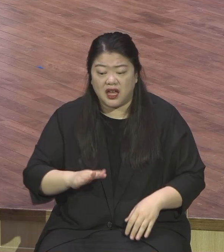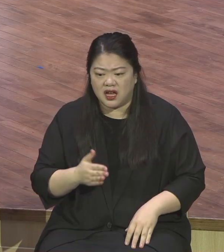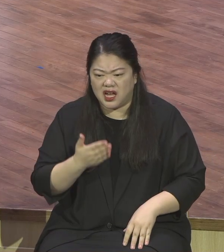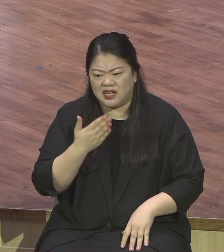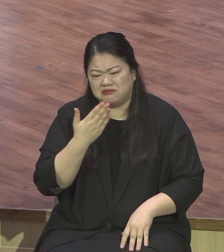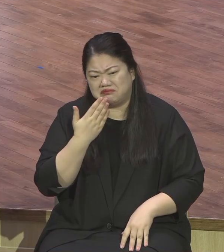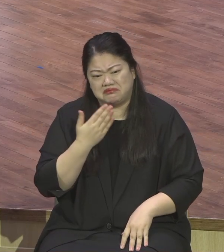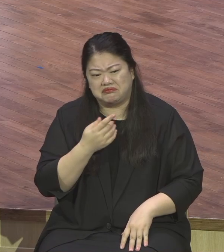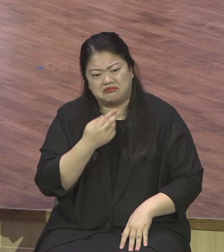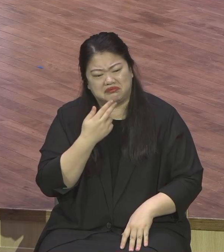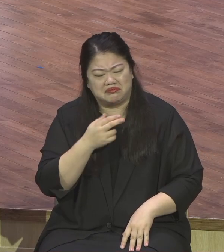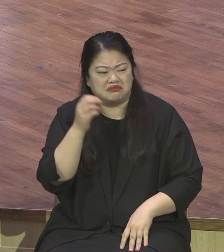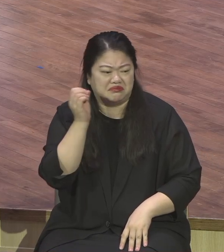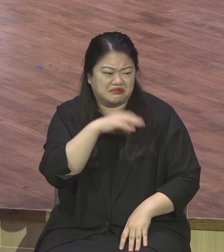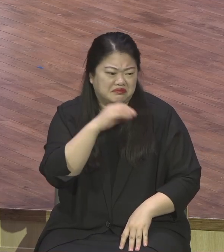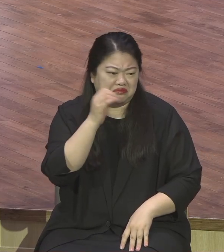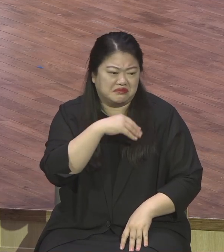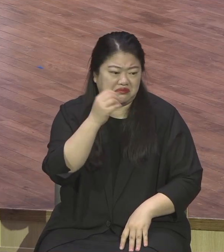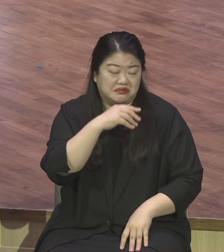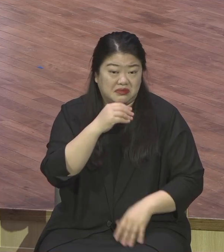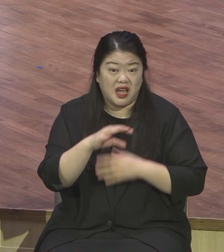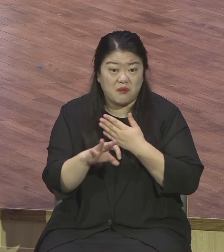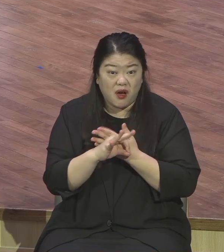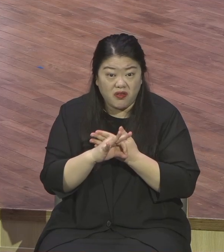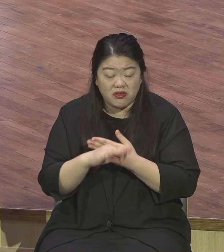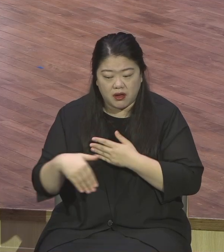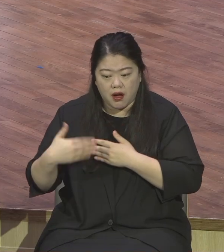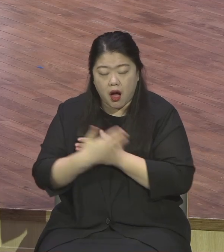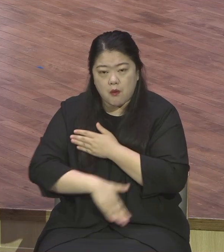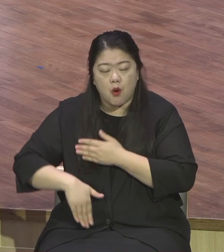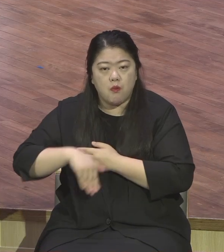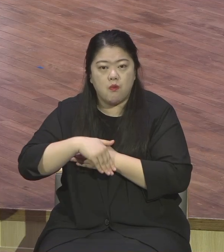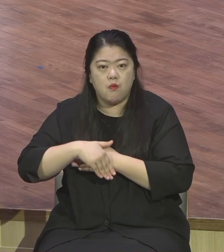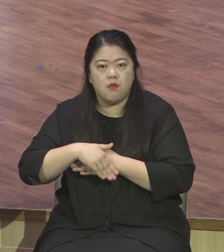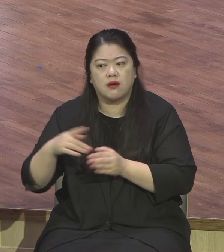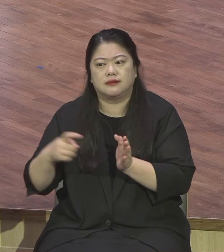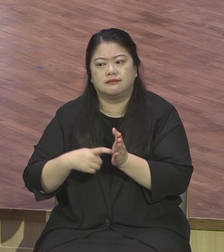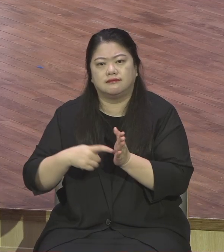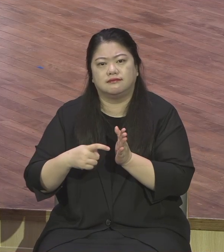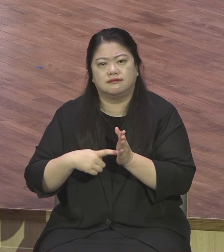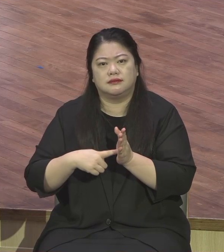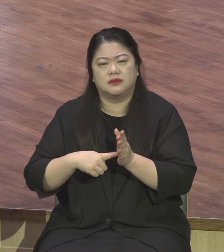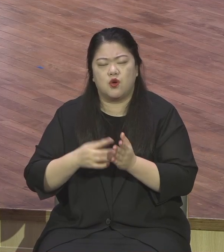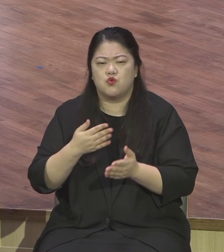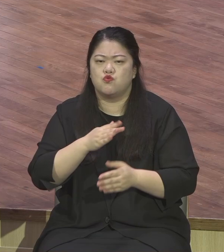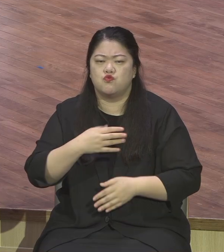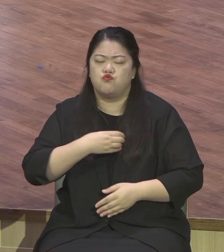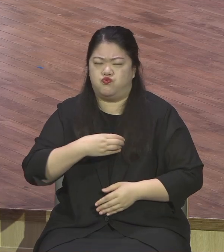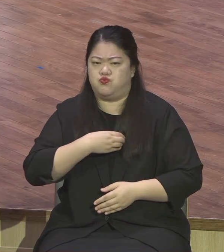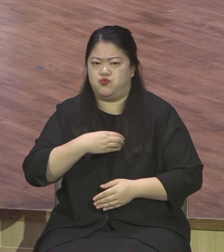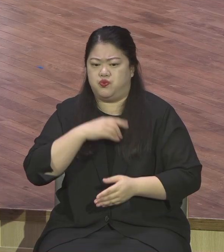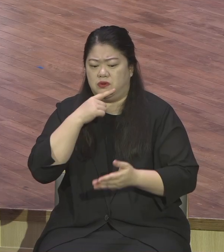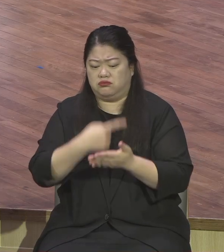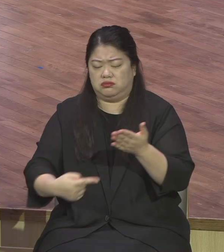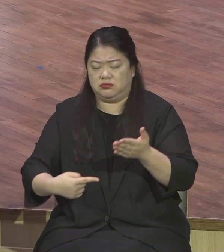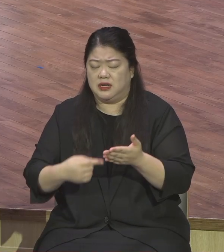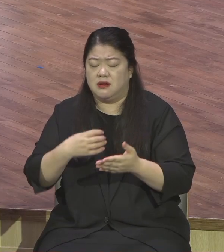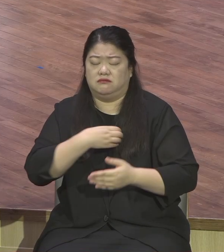영띵인 사람도 마찬가지에요 영의 양식인 하나님의 말씀에